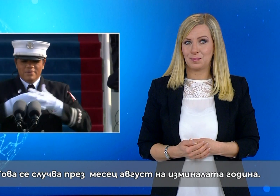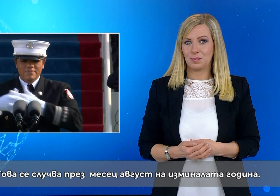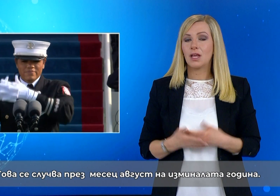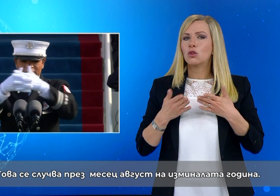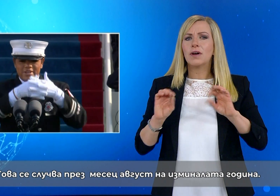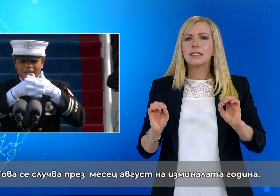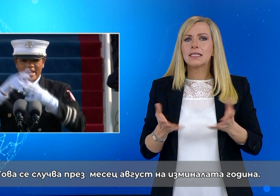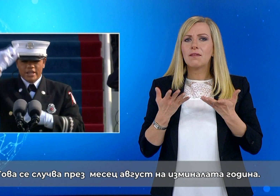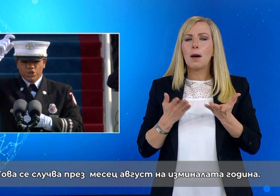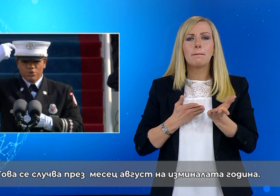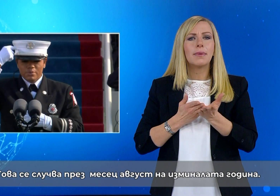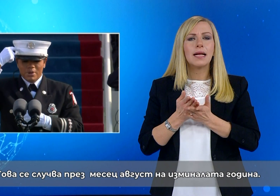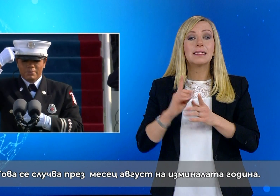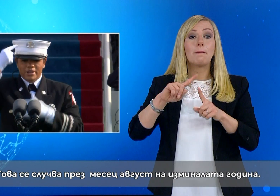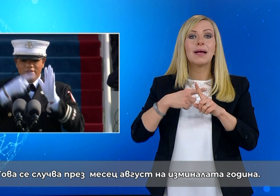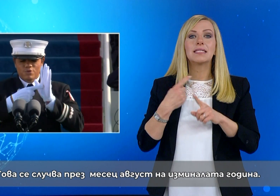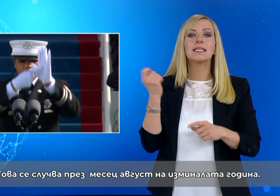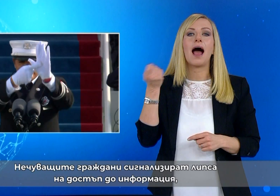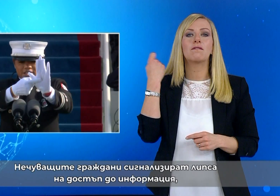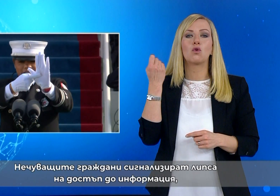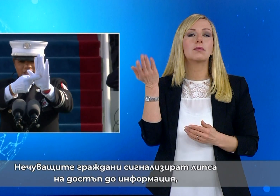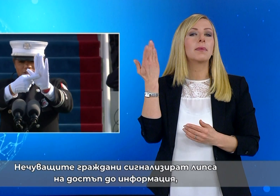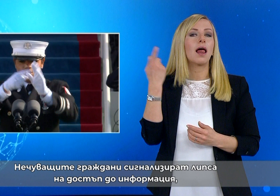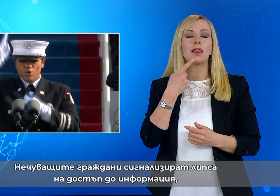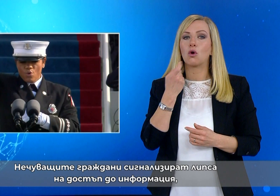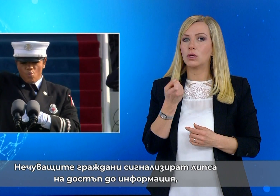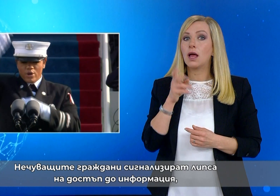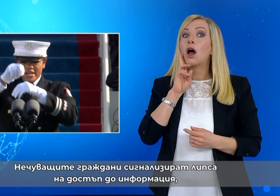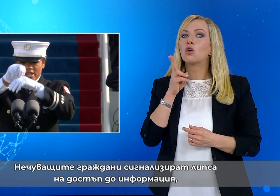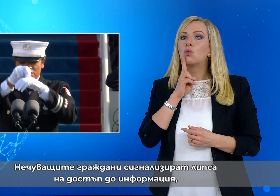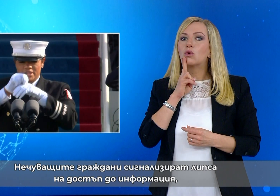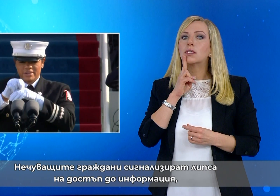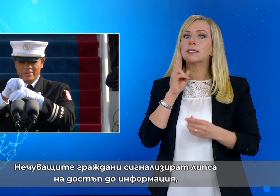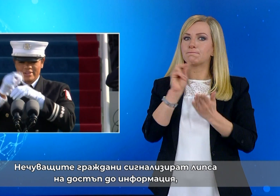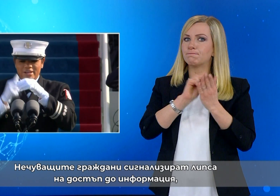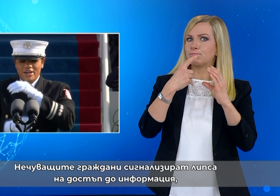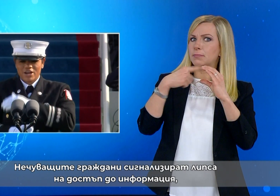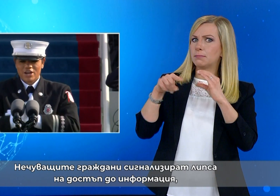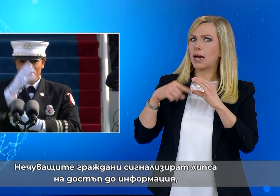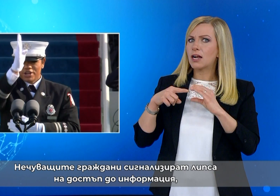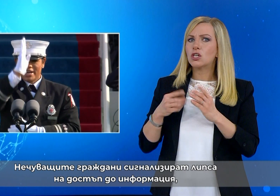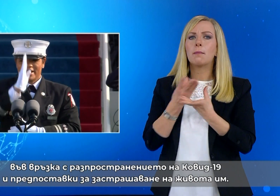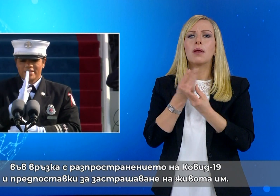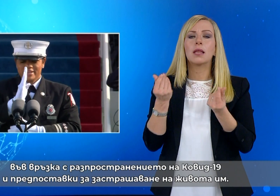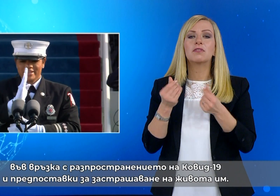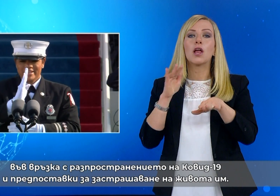случва през месец август на изминалата година. Нечуващите граждани сигнализират липсата на достъп до информация във връзка с